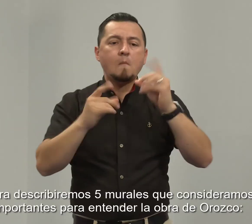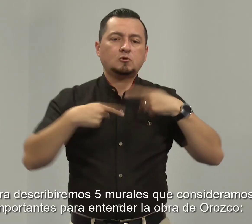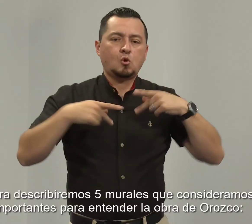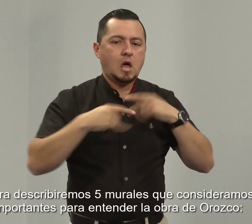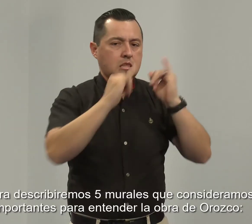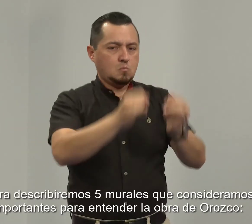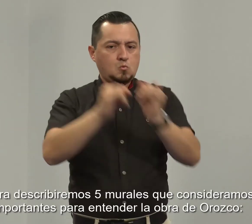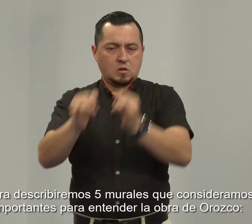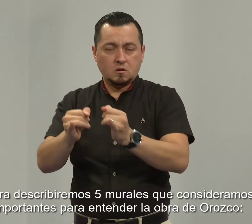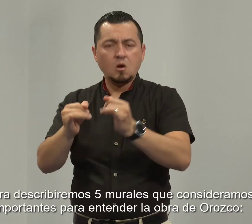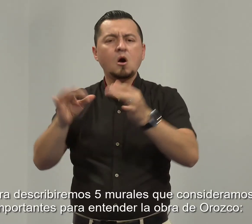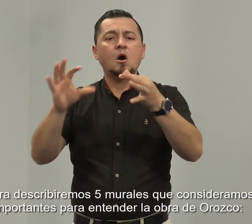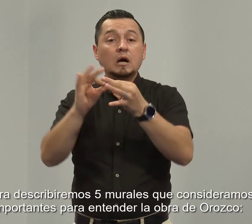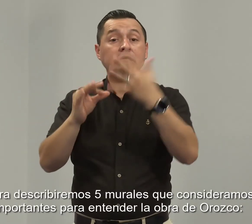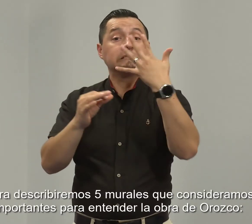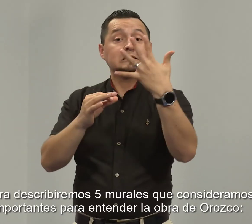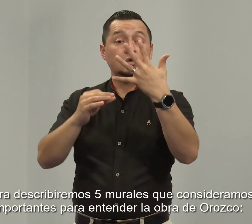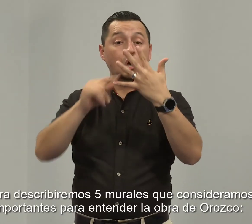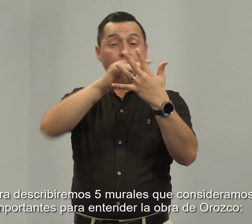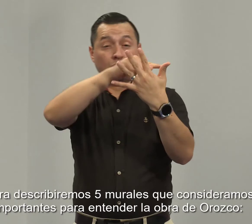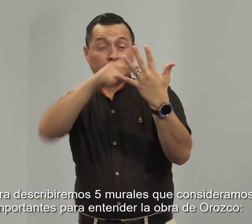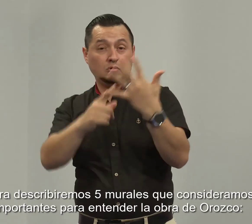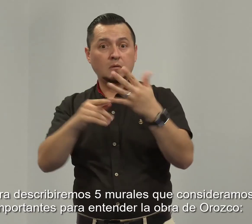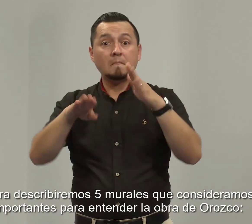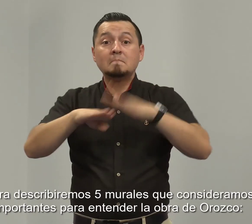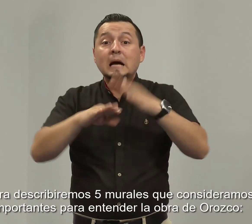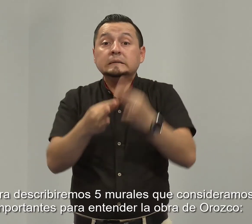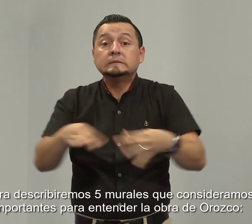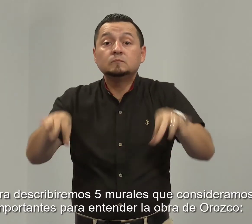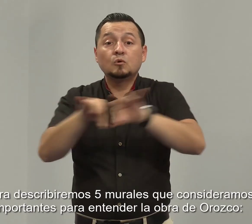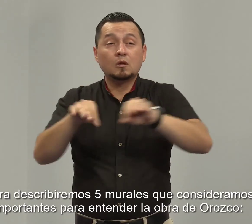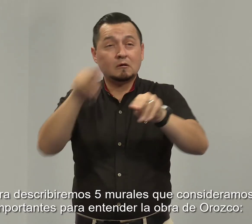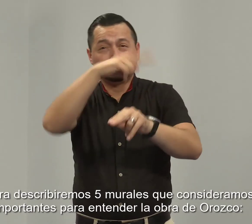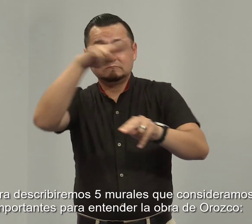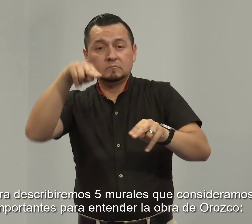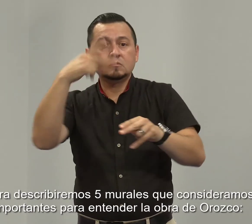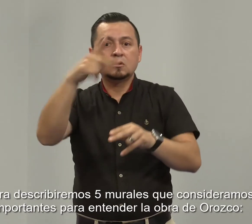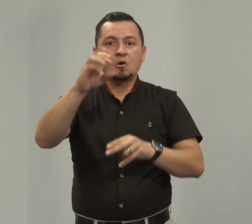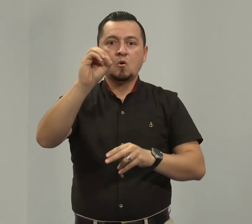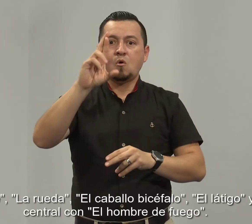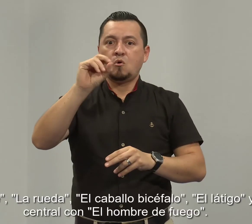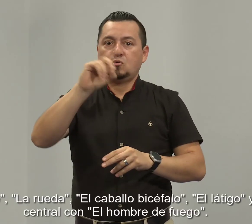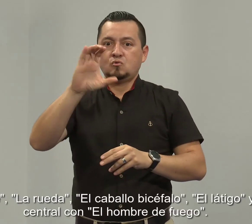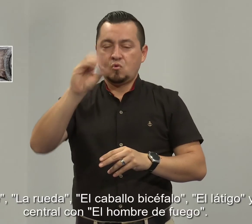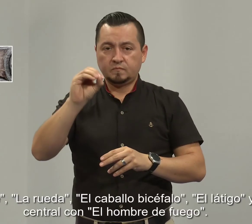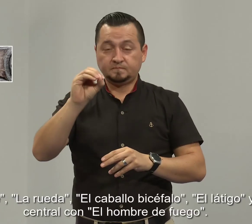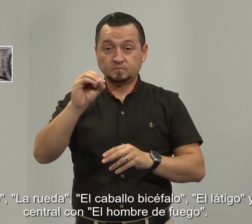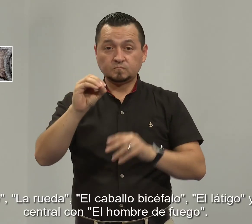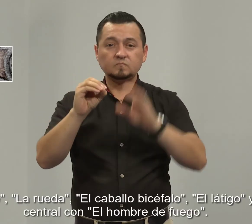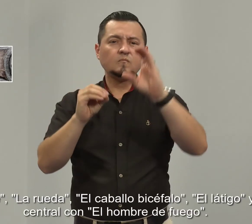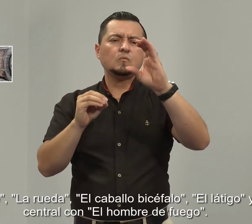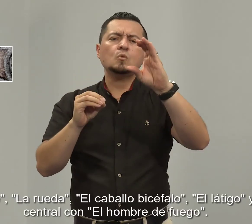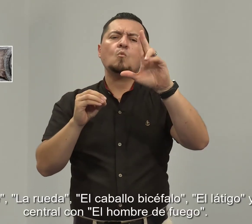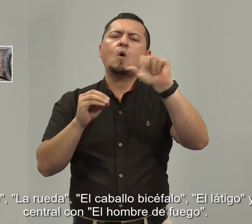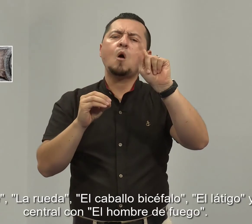describiremos cinco murales que consideramos importantes para entender la obra de Orozco. La coatlicue, la rueda,